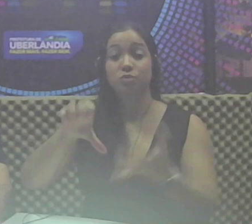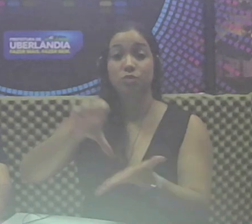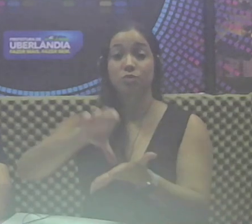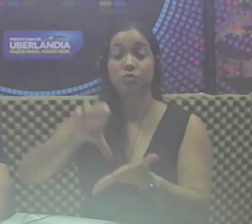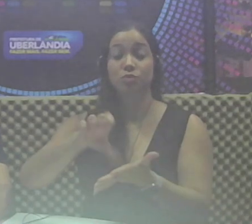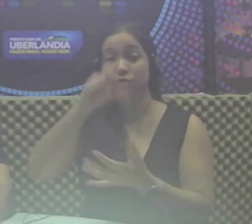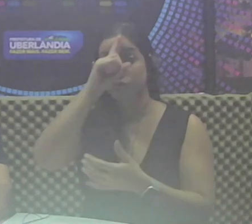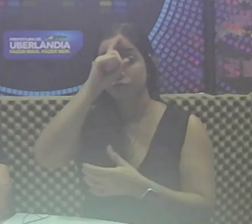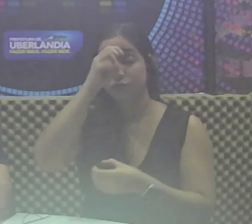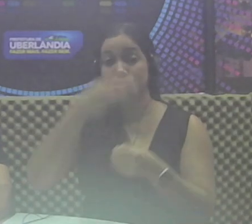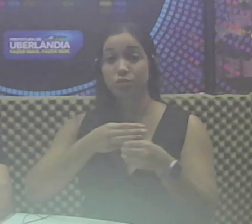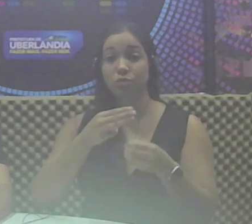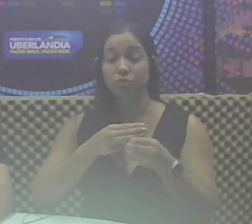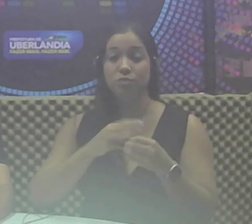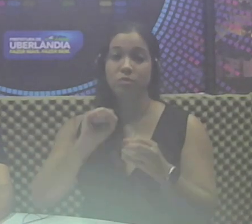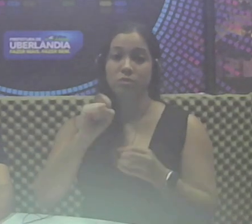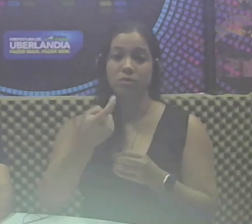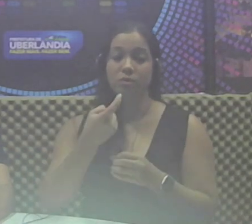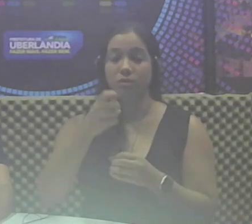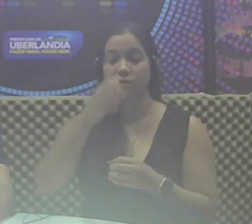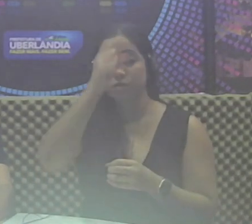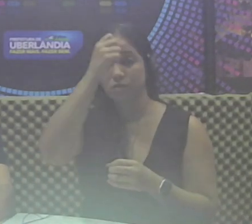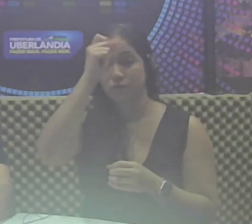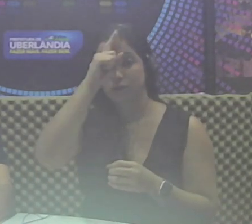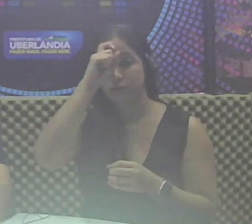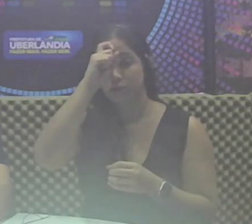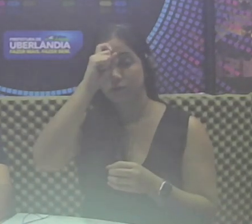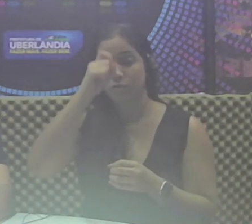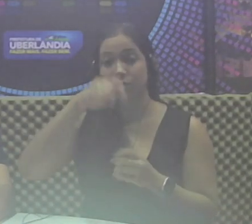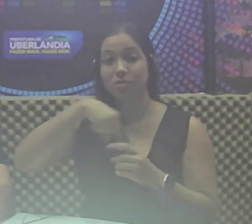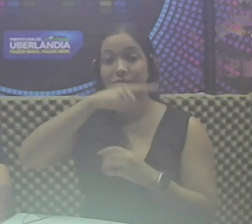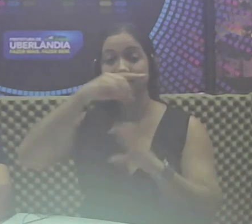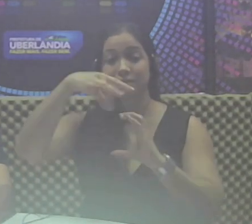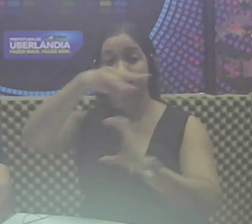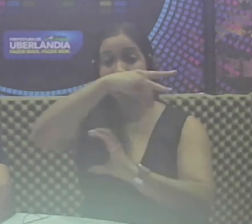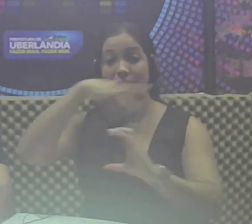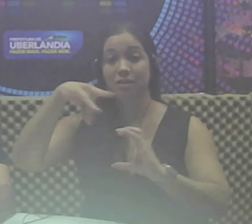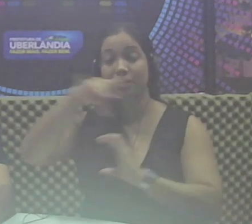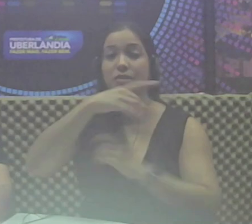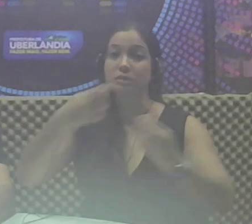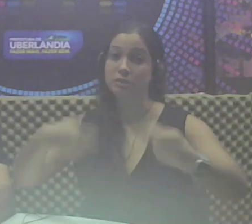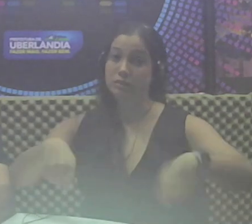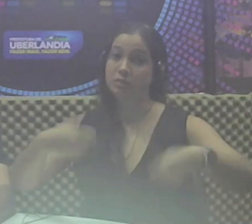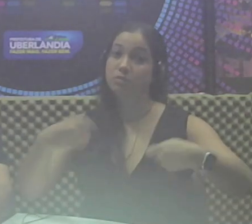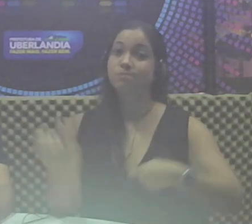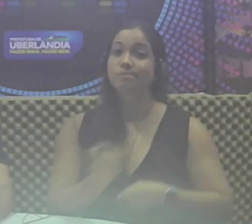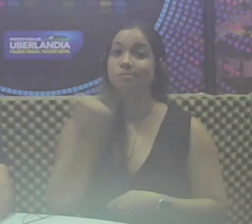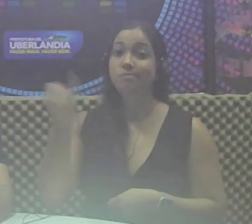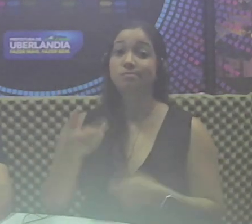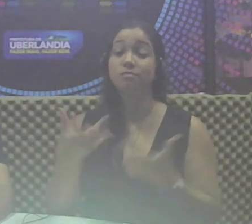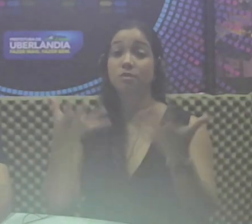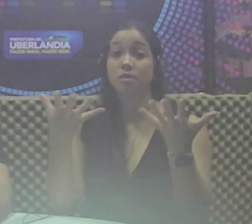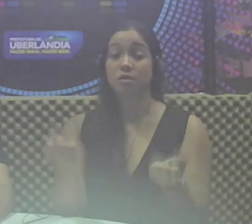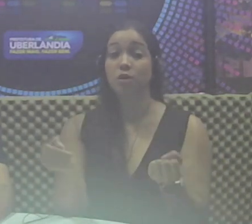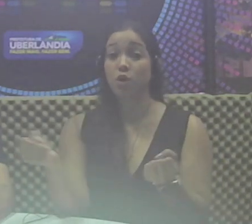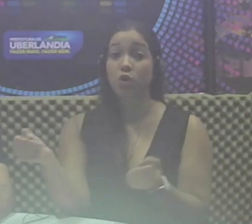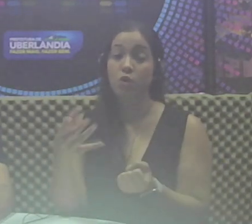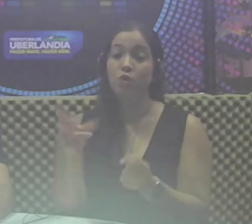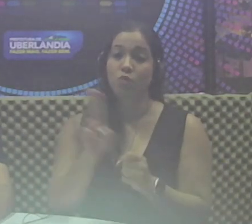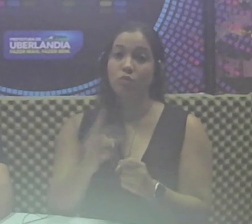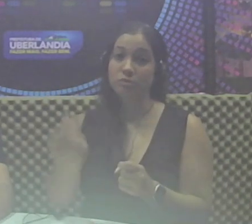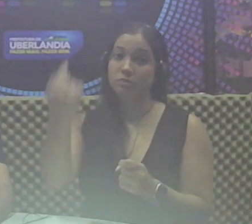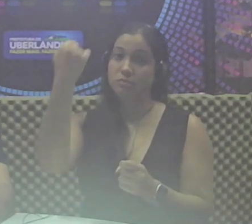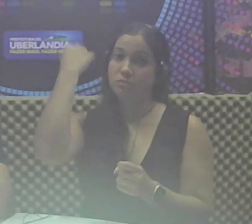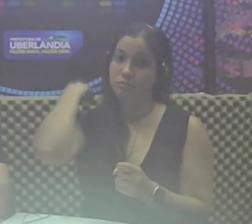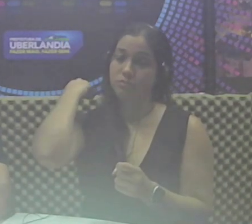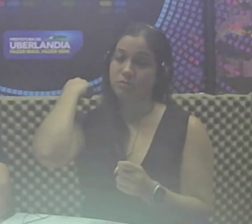Municipal, o antigo Hospital Santa Catarina. Essa obra é necessária para que o local receba o tomógrafo utilizado